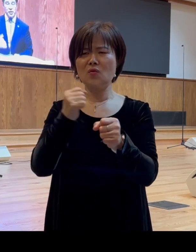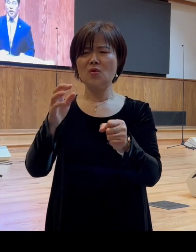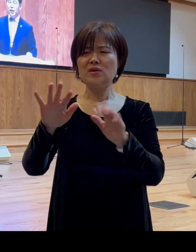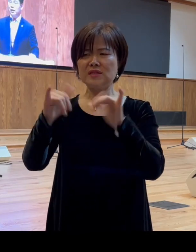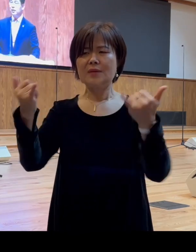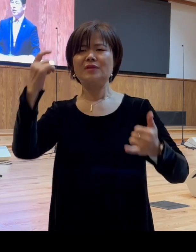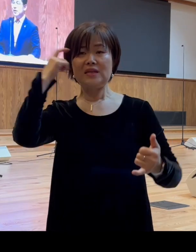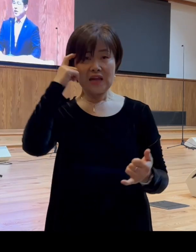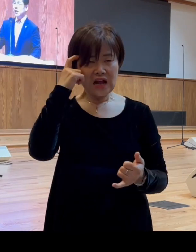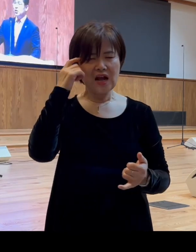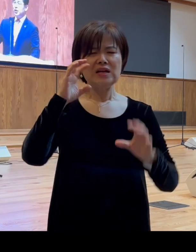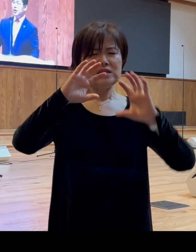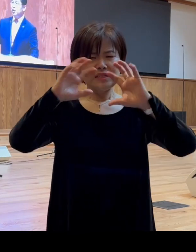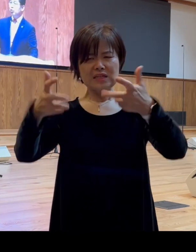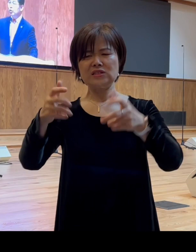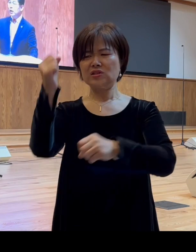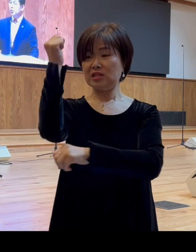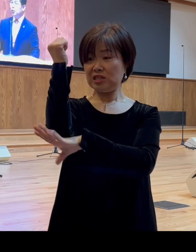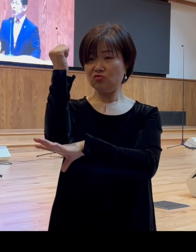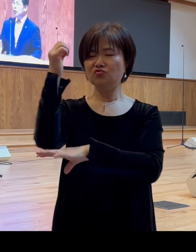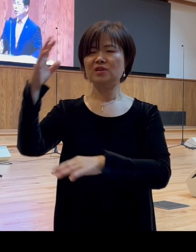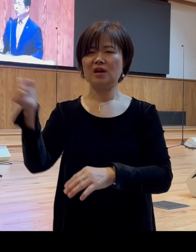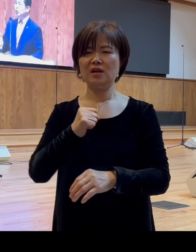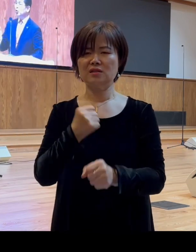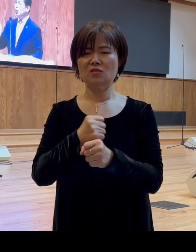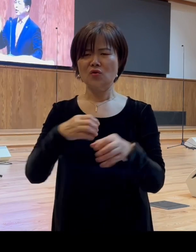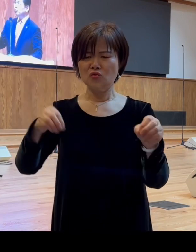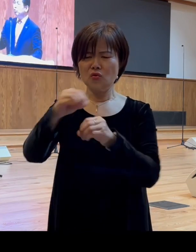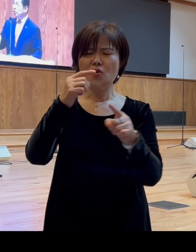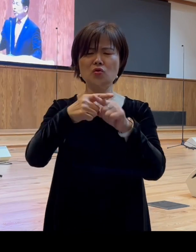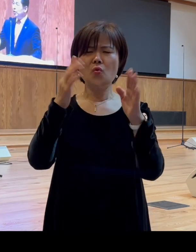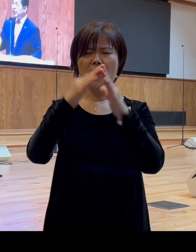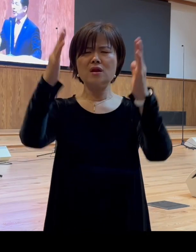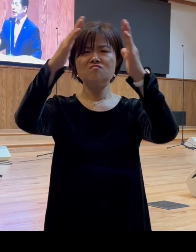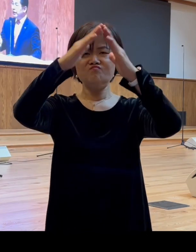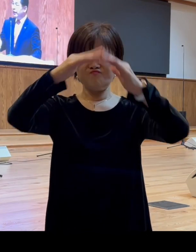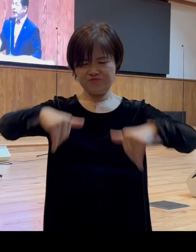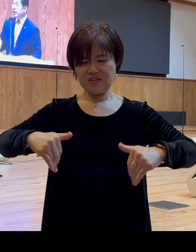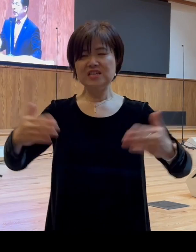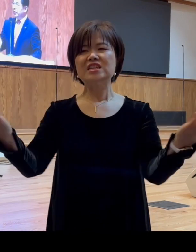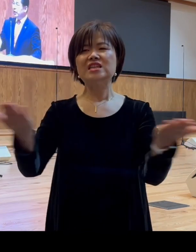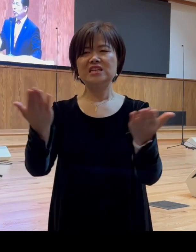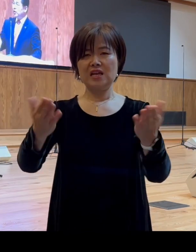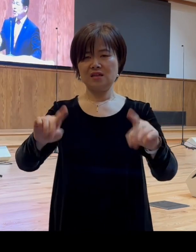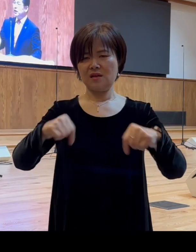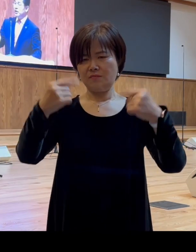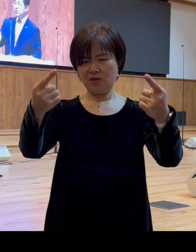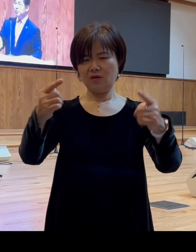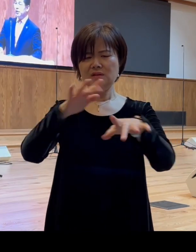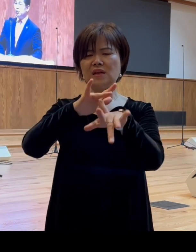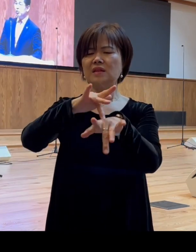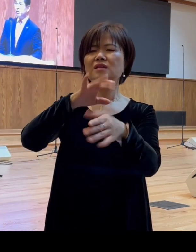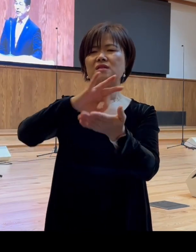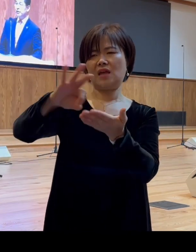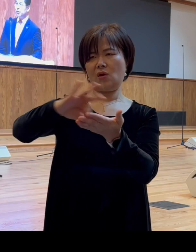세상적인 기준을 가지고 도리어 교회를 무너뜨리는 일에 우리가 사단의 쓰임받을 수 있다는 것입니다